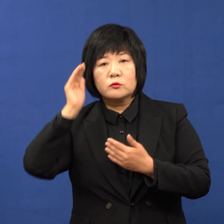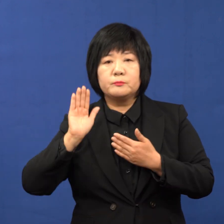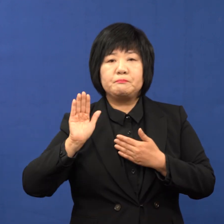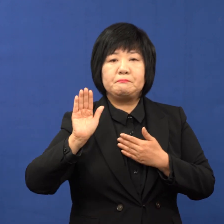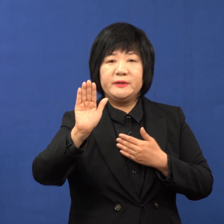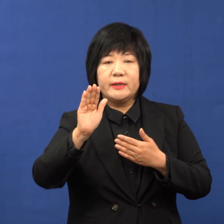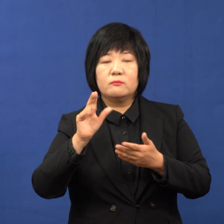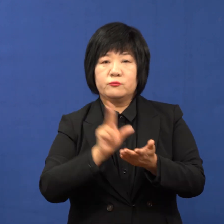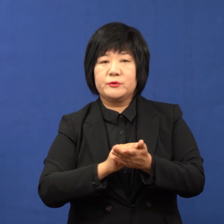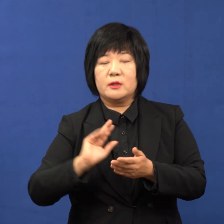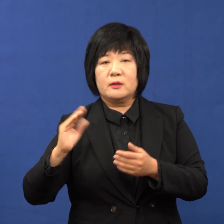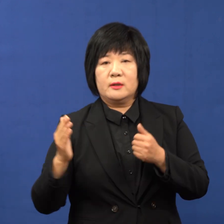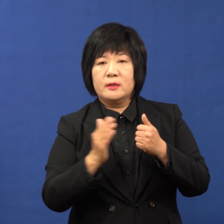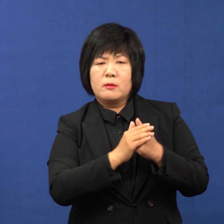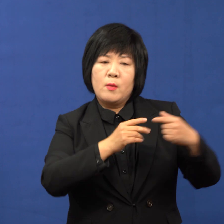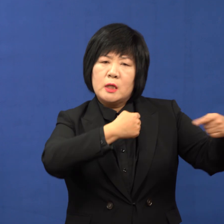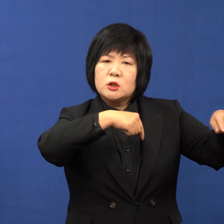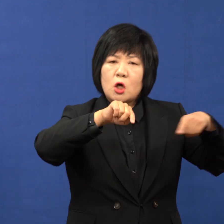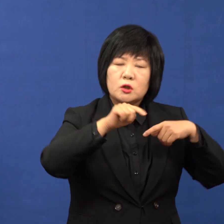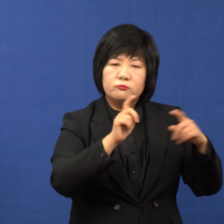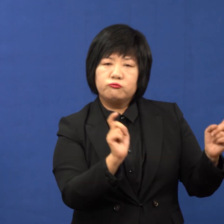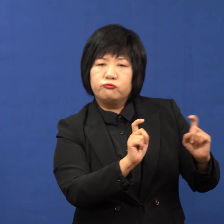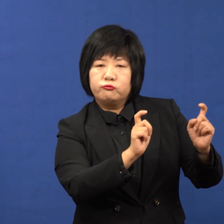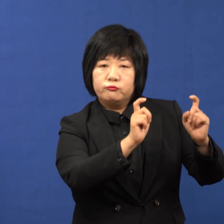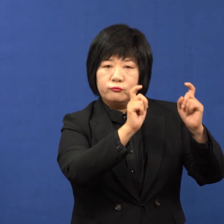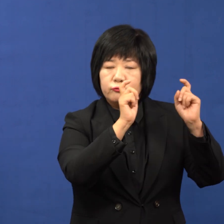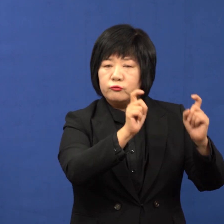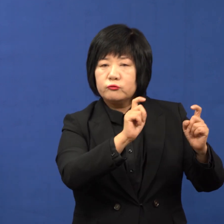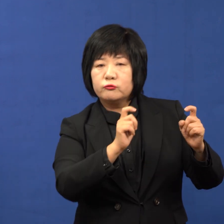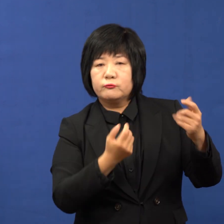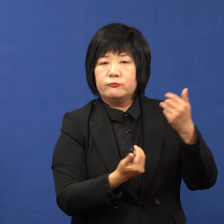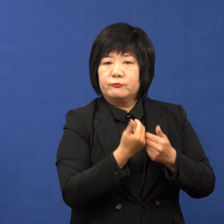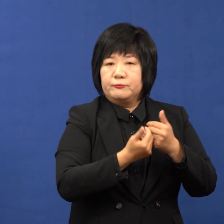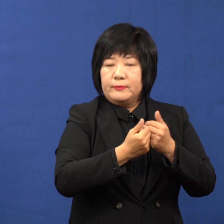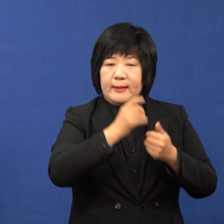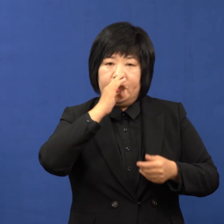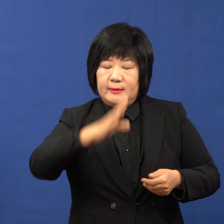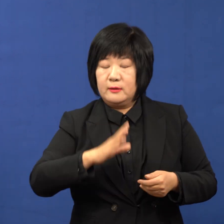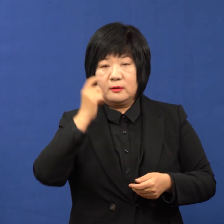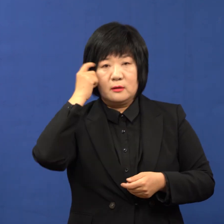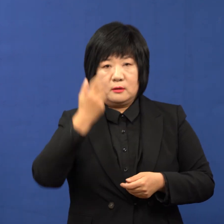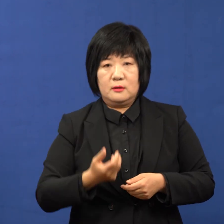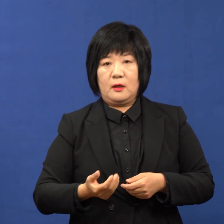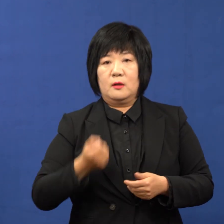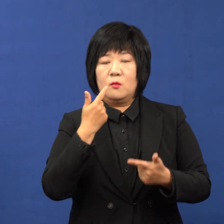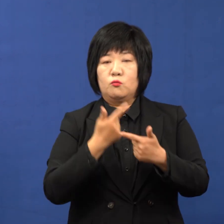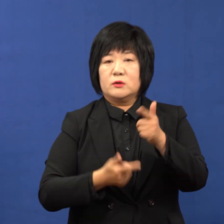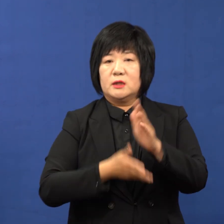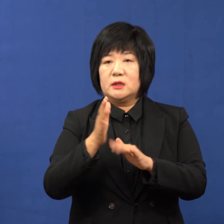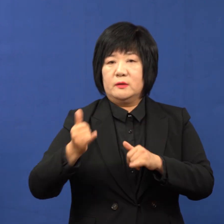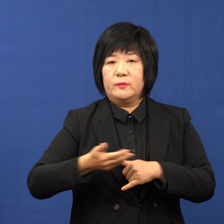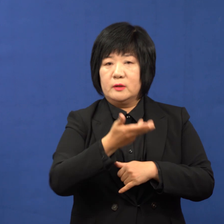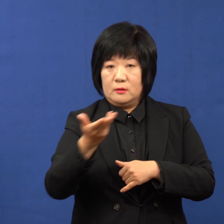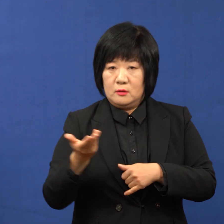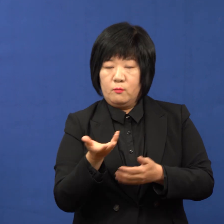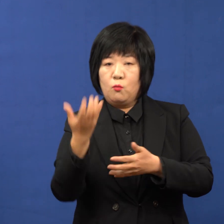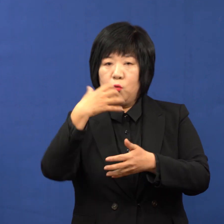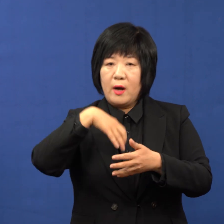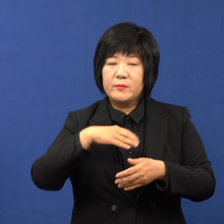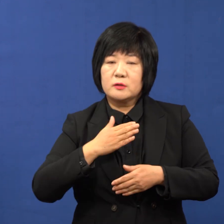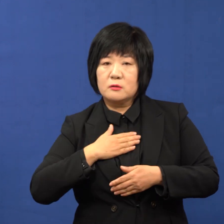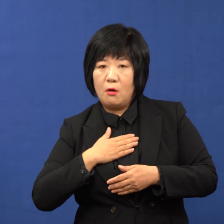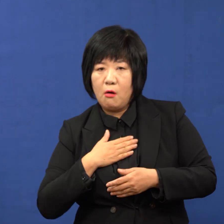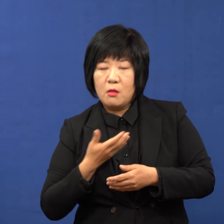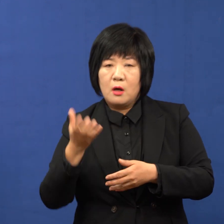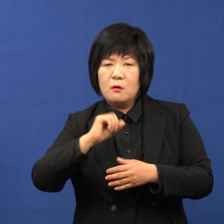더 이상 정치 논리로 왈발하고 있어서는 안 된다고 생각하고 저희 부산 시민들을 포함해서 저뿐만이 아니고 거기에